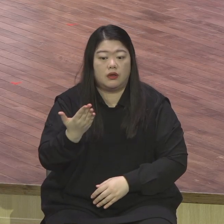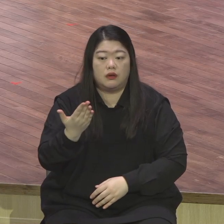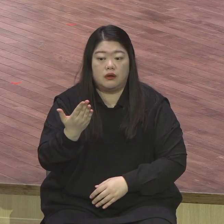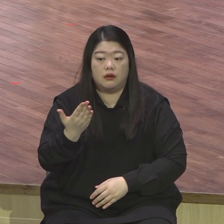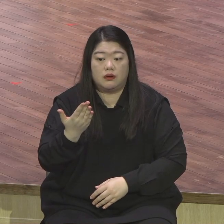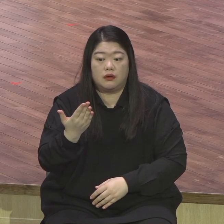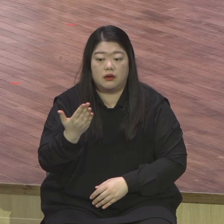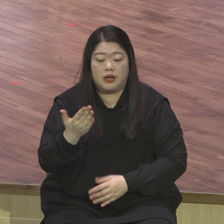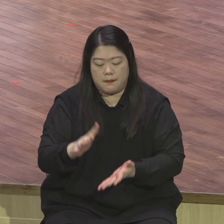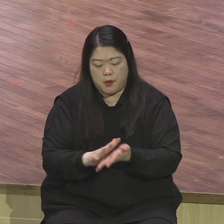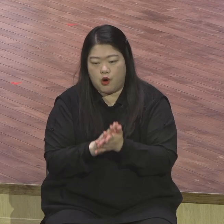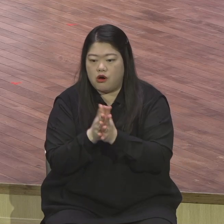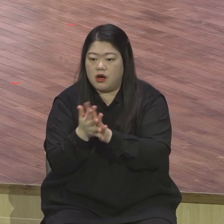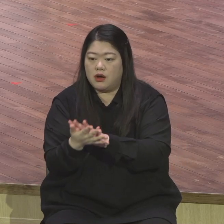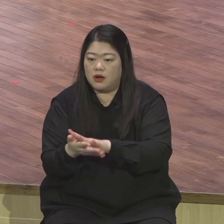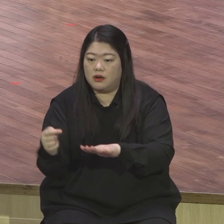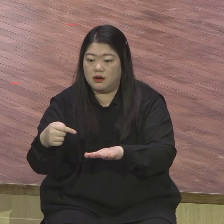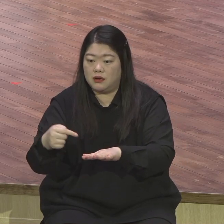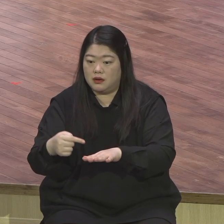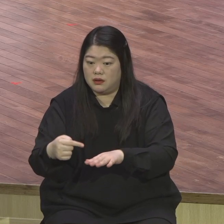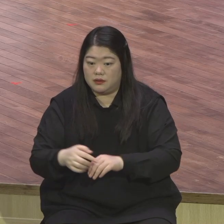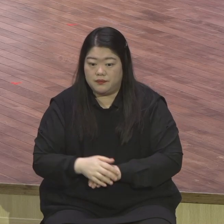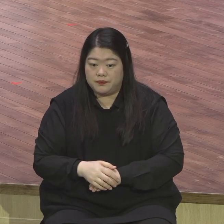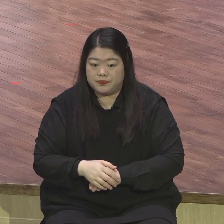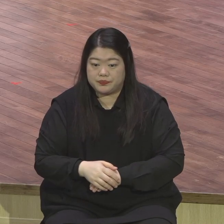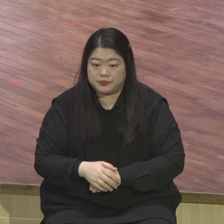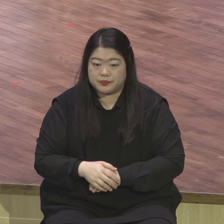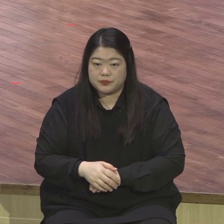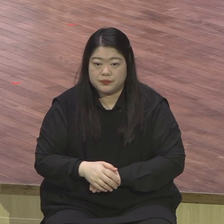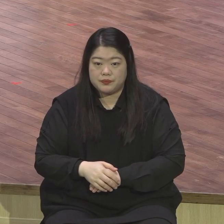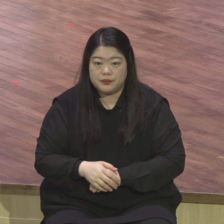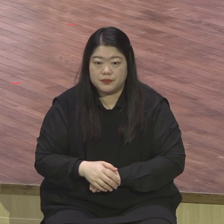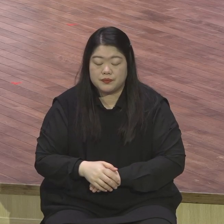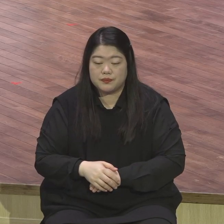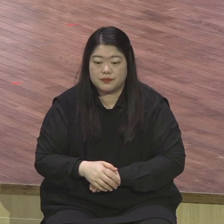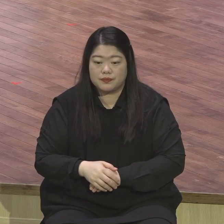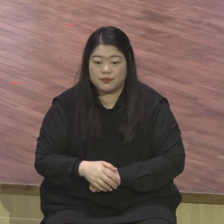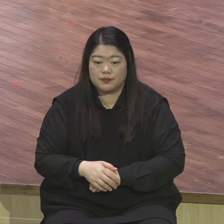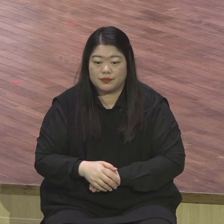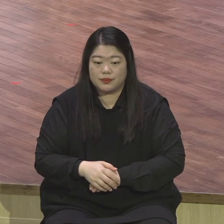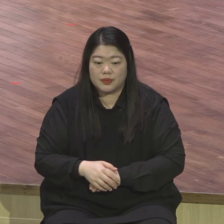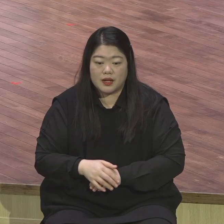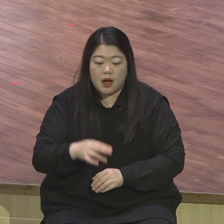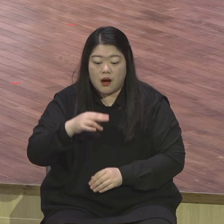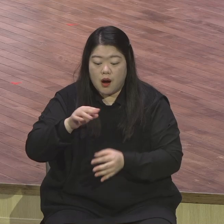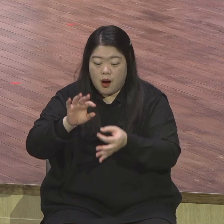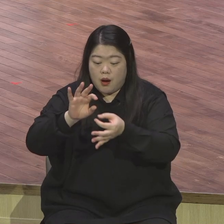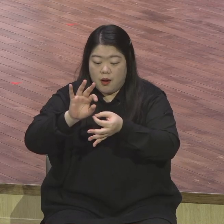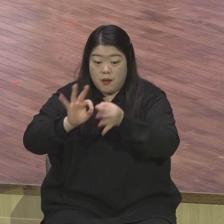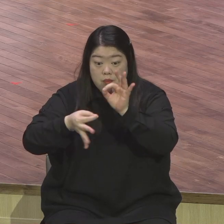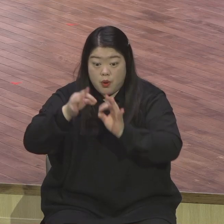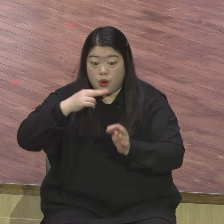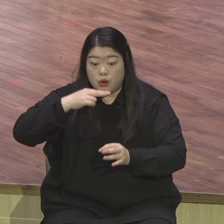저 팔레스타인 지방은요 포도주가 주로 음료예요 그 포도주를 그렇게 바꿔버렸어요